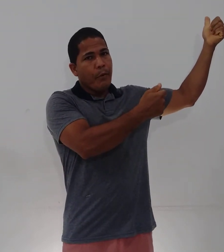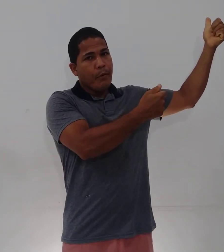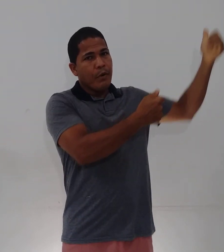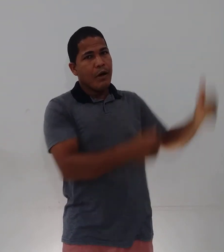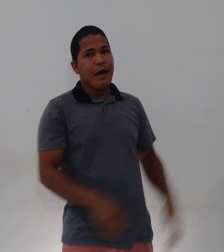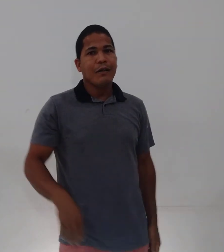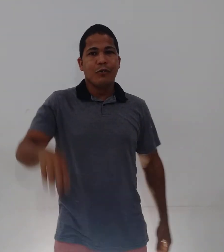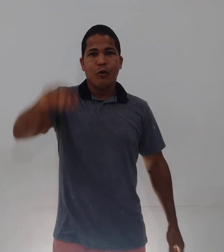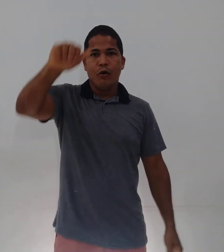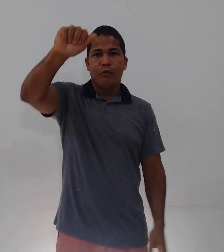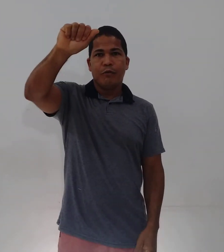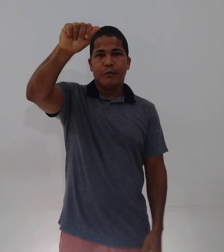Ano novo.